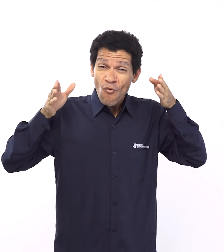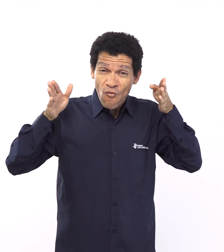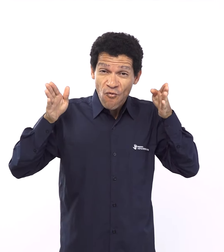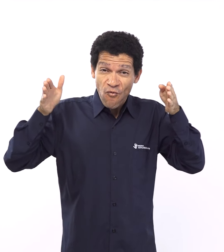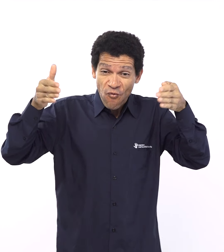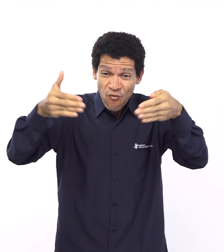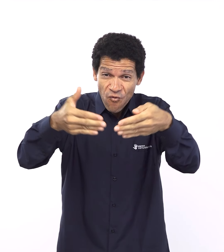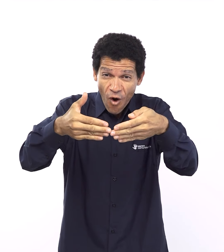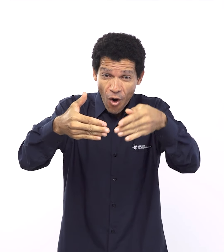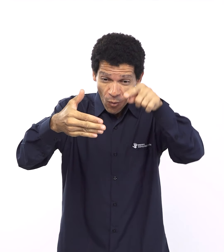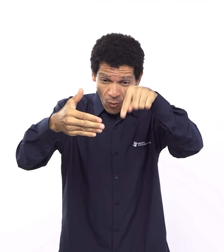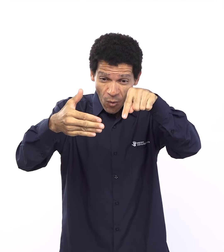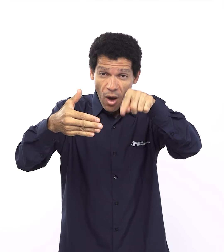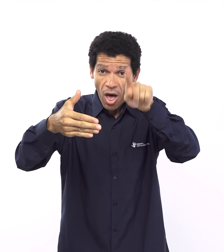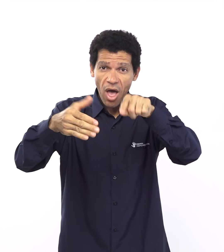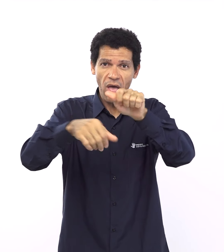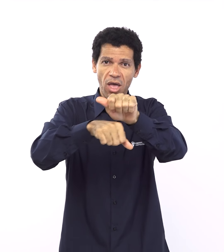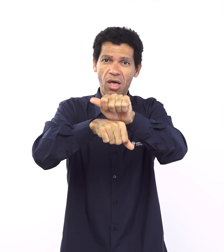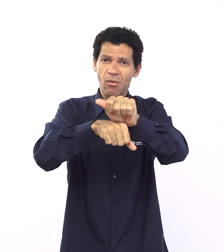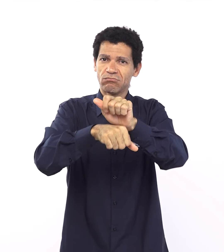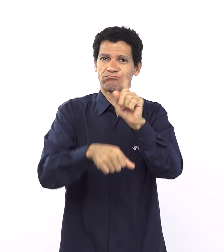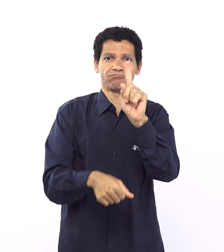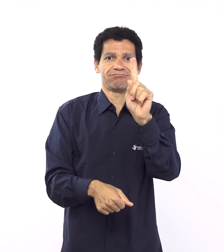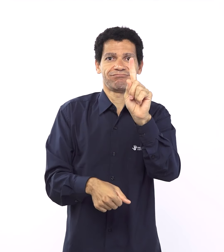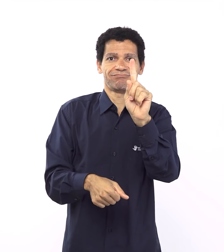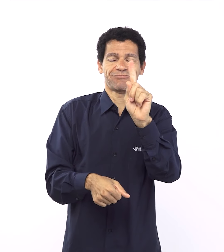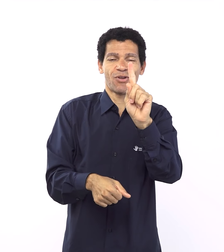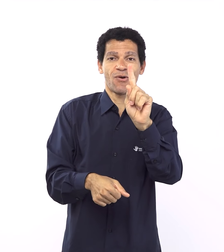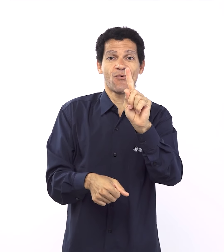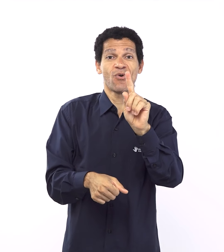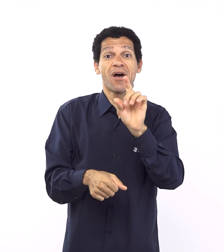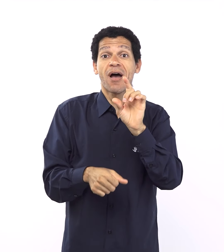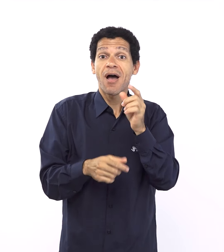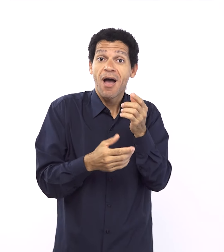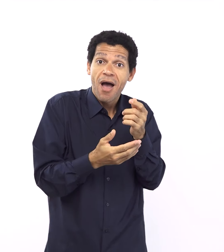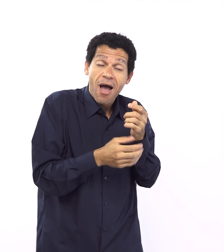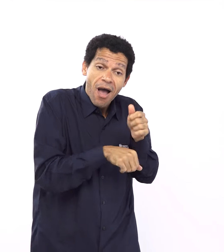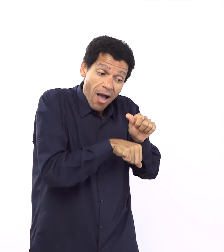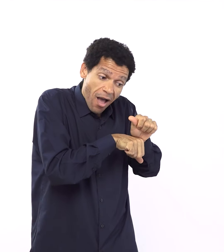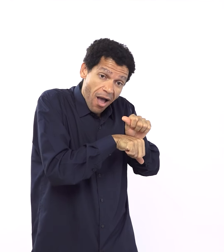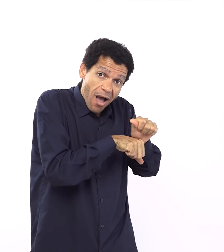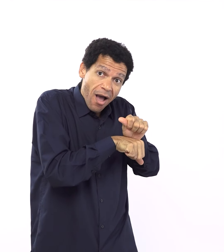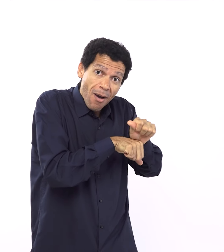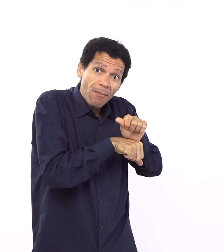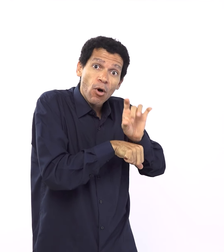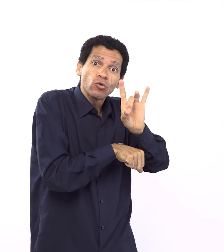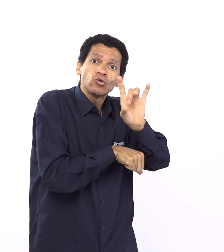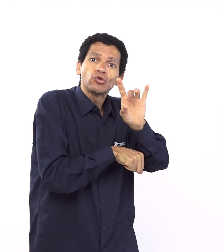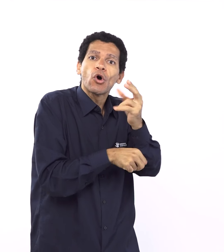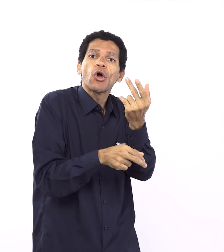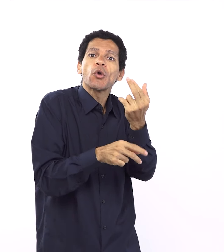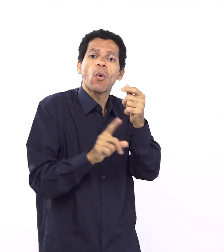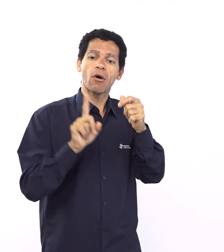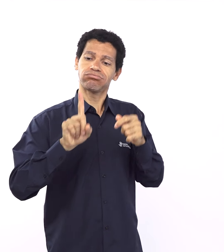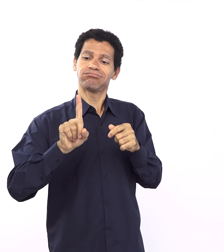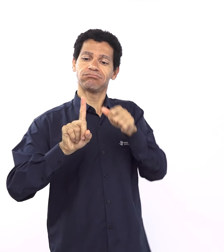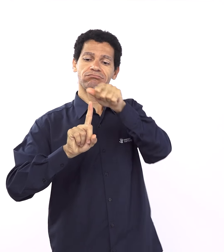realizar no mundo e eu acho que as alianças de Deus ela sempre vai carregar isso, Deus quer alcançar um fim e ele chama os seres humanos pra